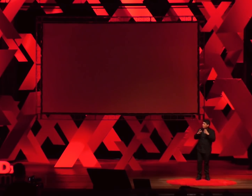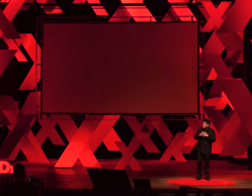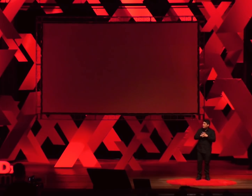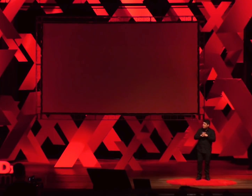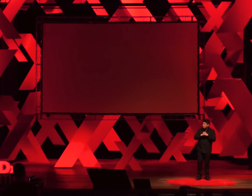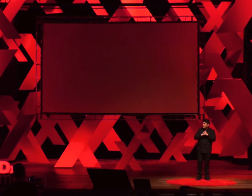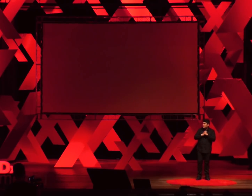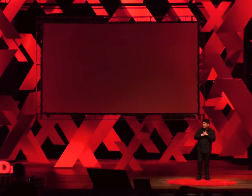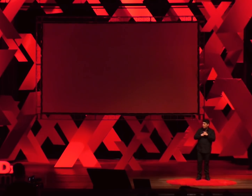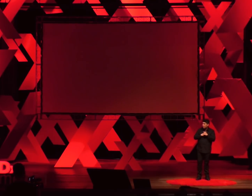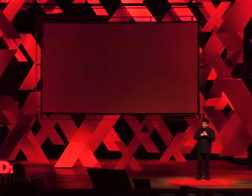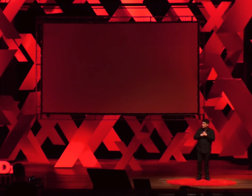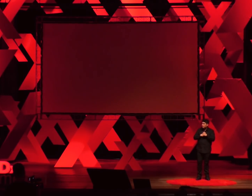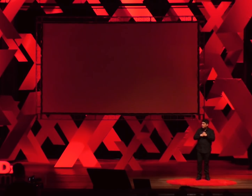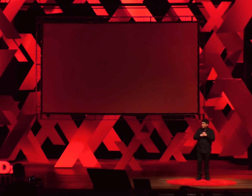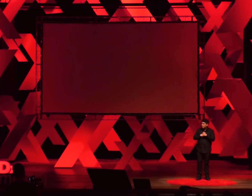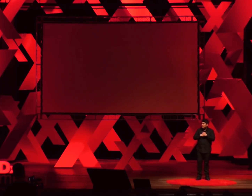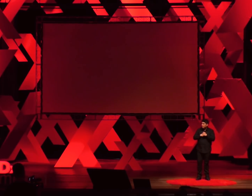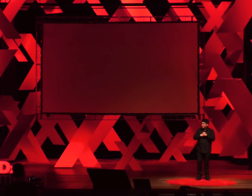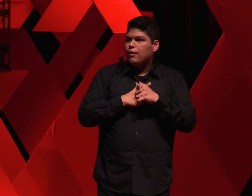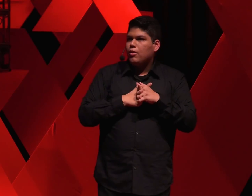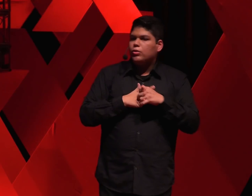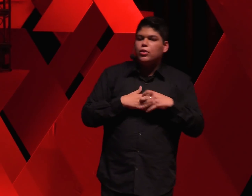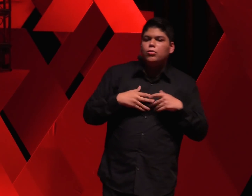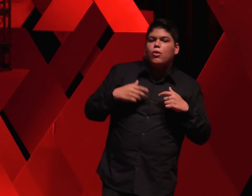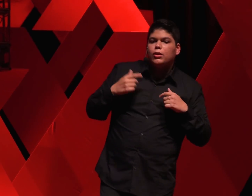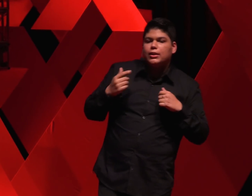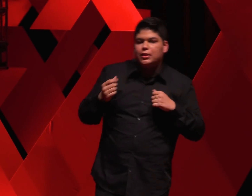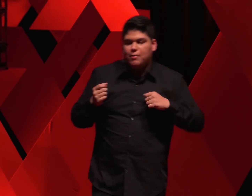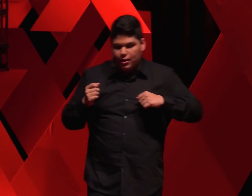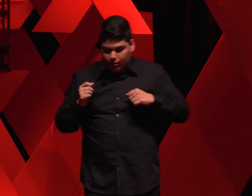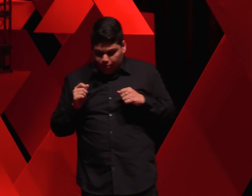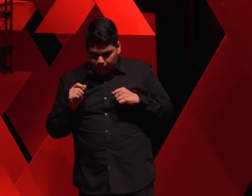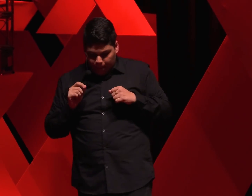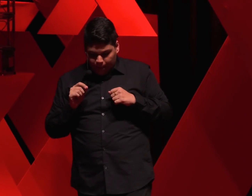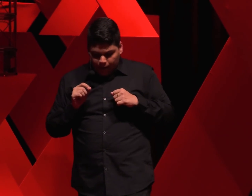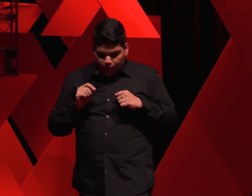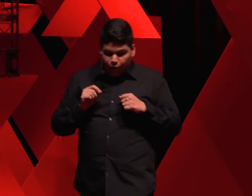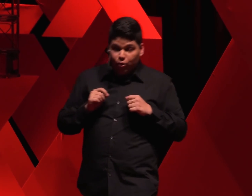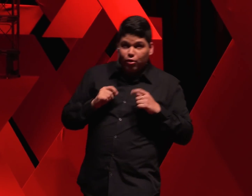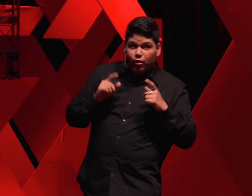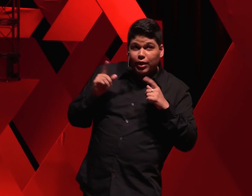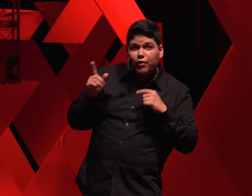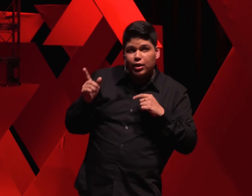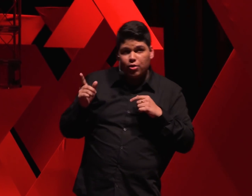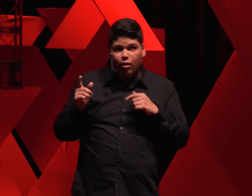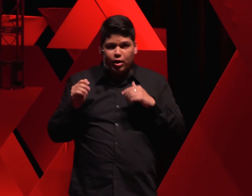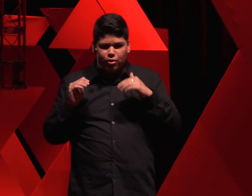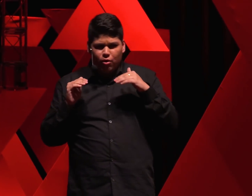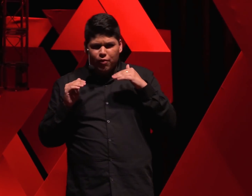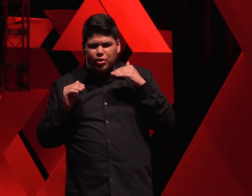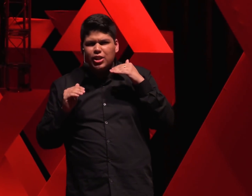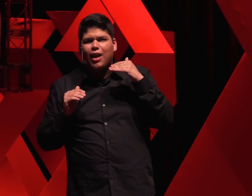pouco perdido nesse paradoxo. O segundo acontecimento foi quando eu voltava da escola de novo, já